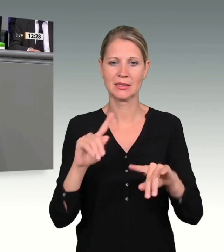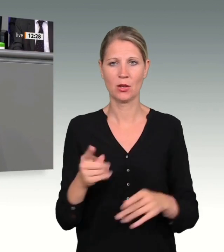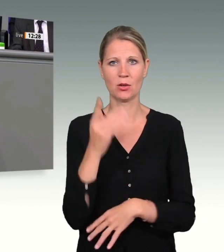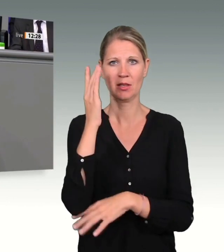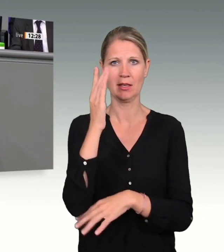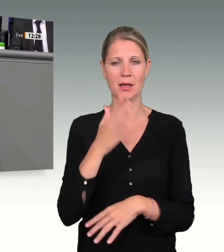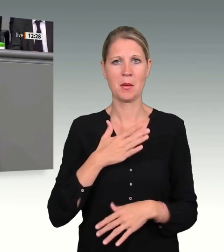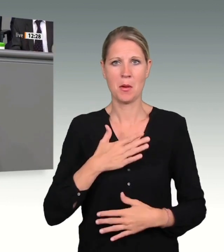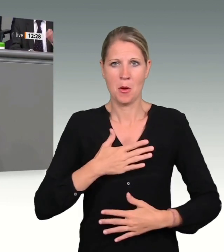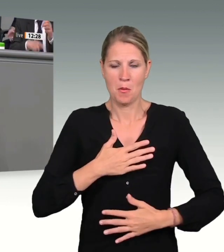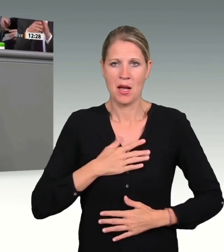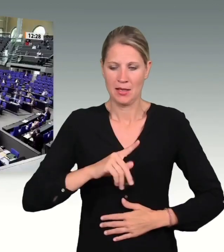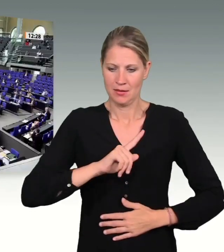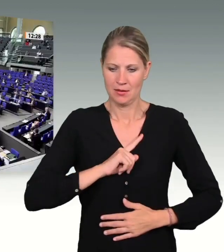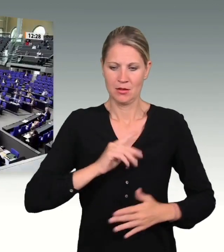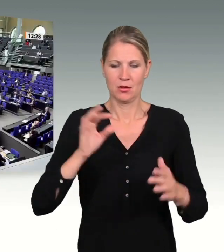kann. Ich danke Ihnen.